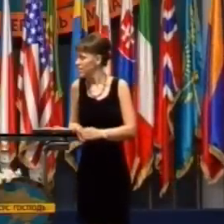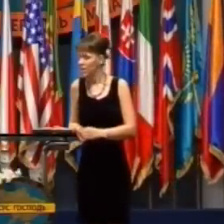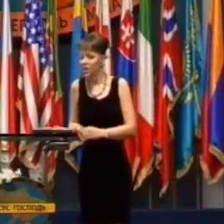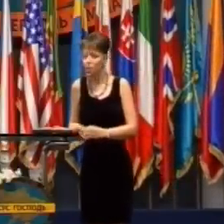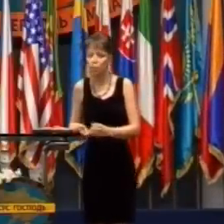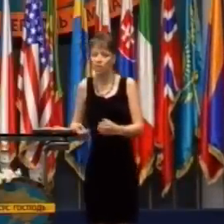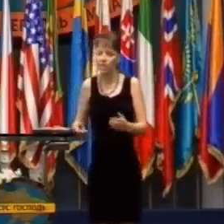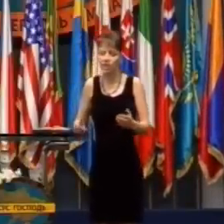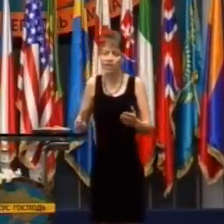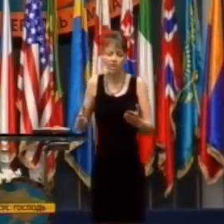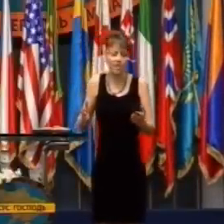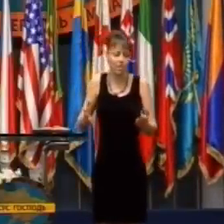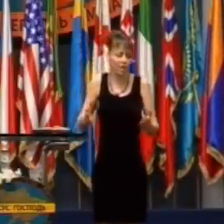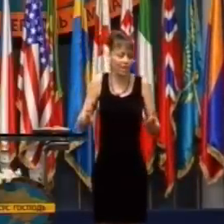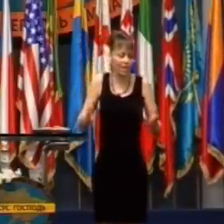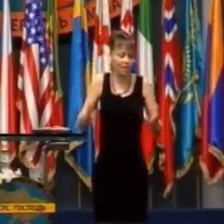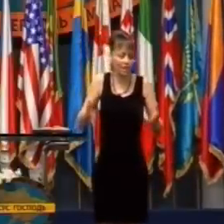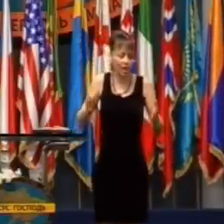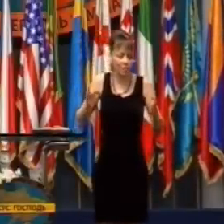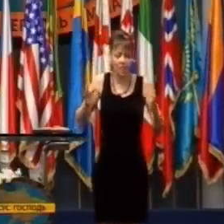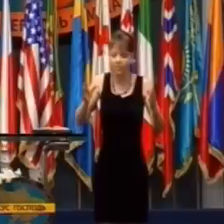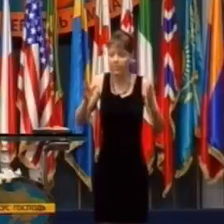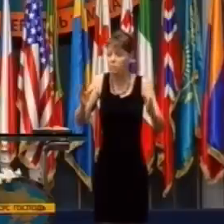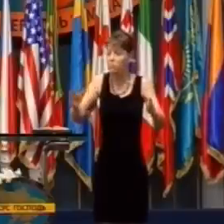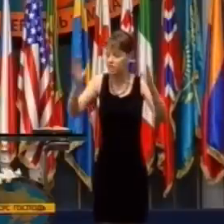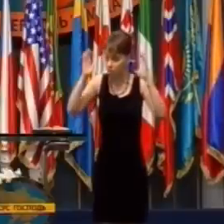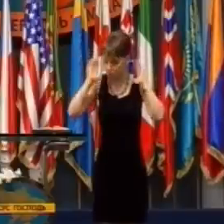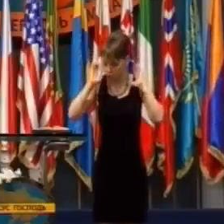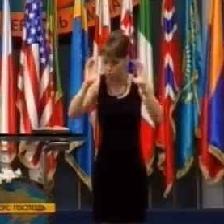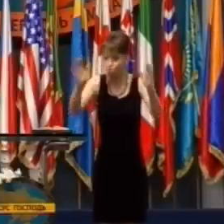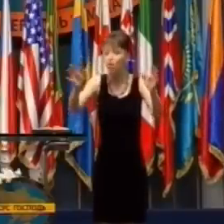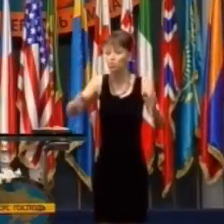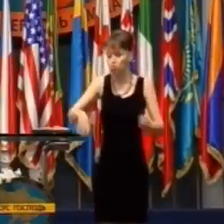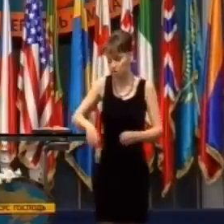ktoré sú posielané iným služobníkom.